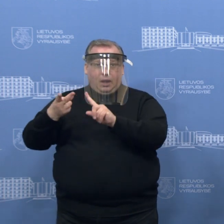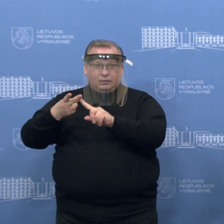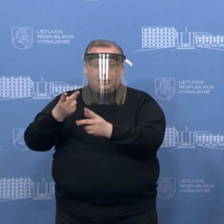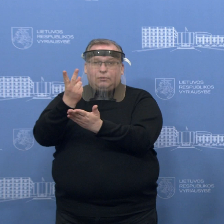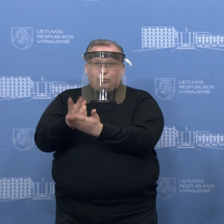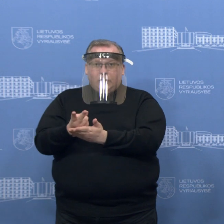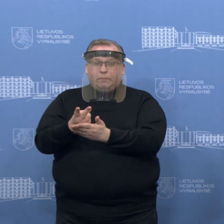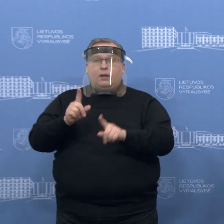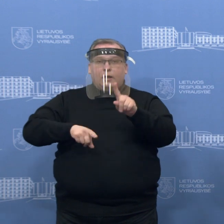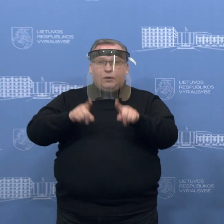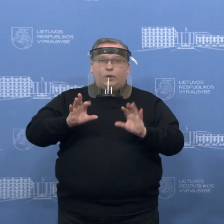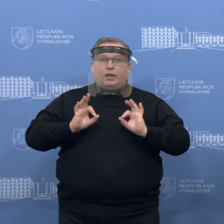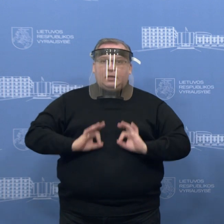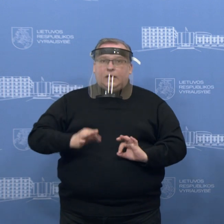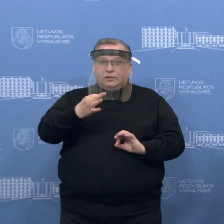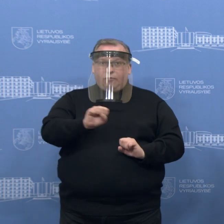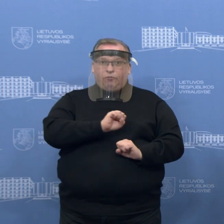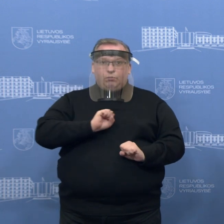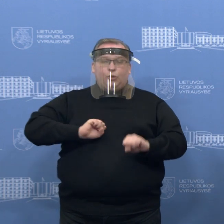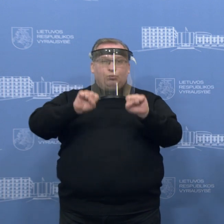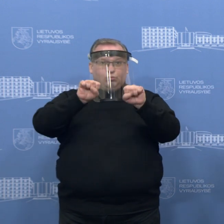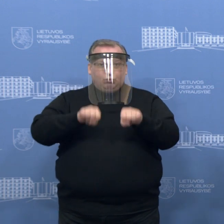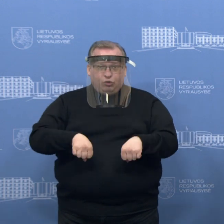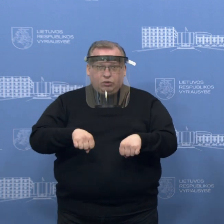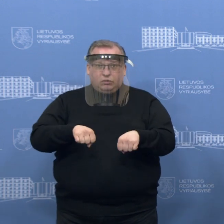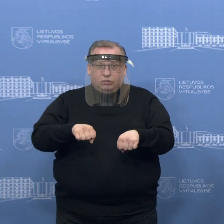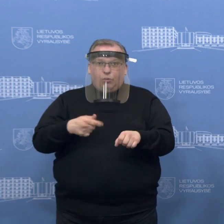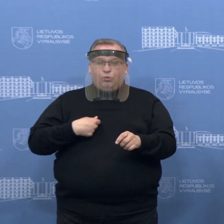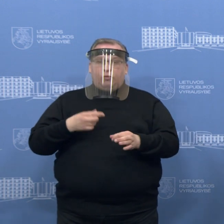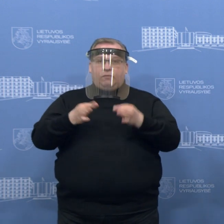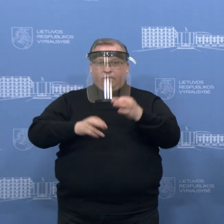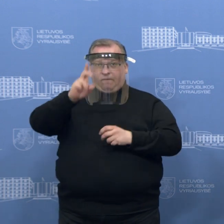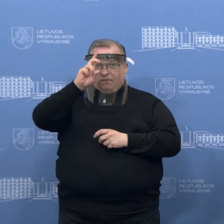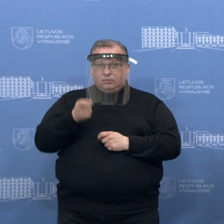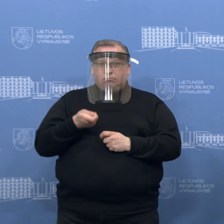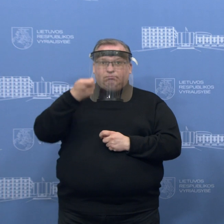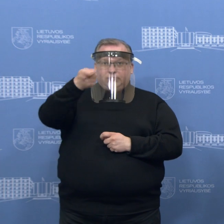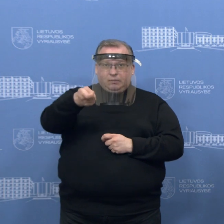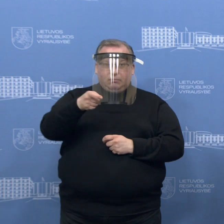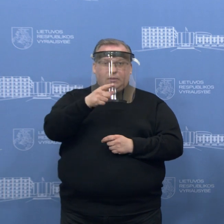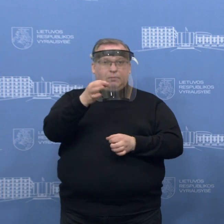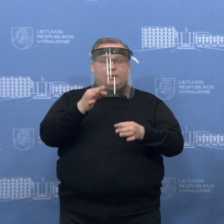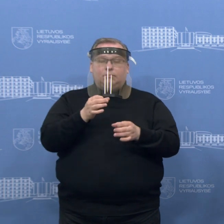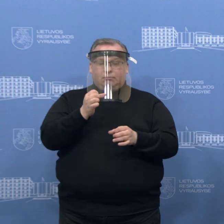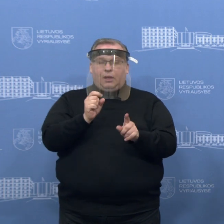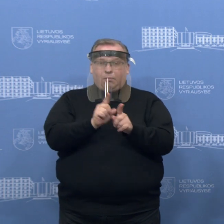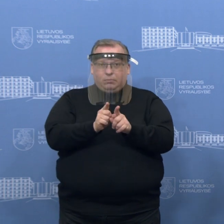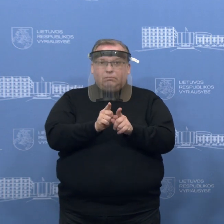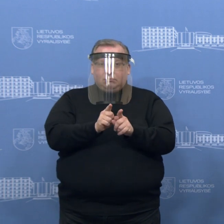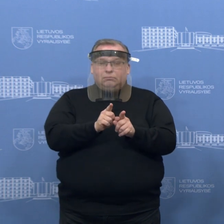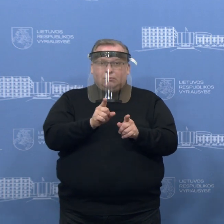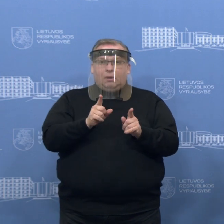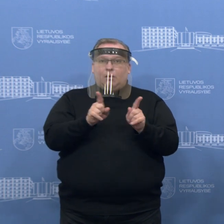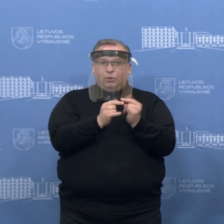teisininkai sako, kad medikai laisvai galėtų ir galės paduoti mūsų valstybę į teismą, dėl to, kad darbėjams nebuvo užtikrintos, kaip